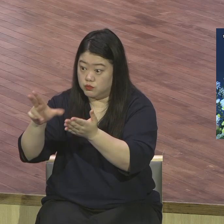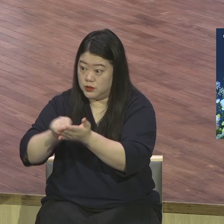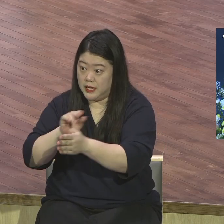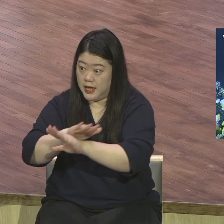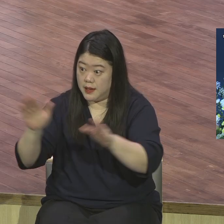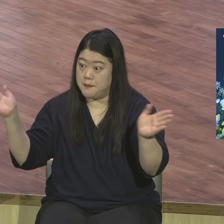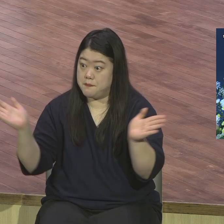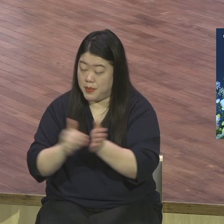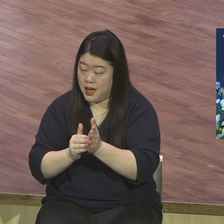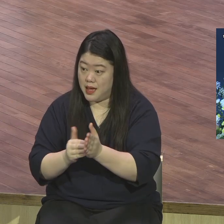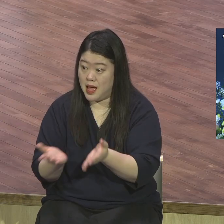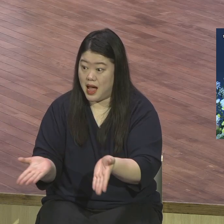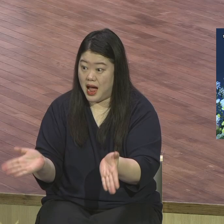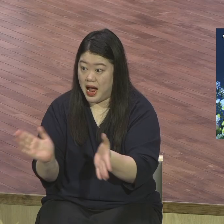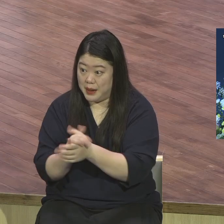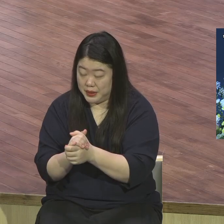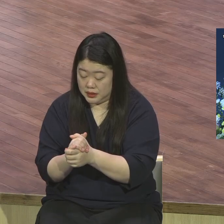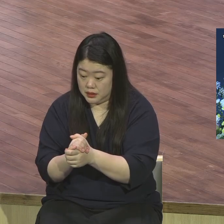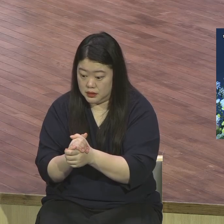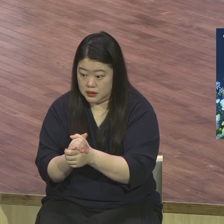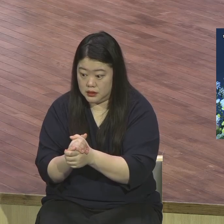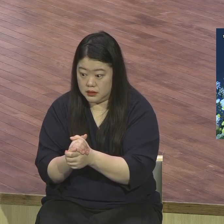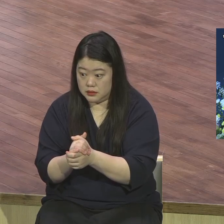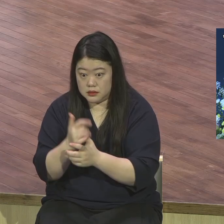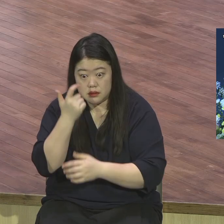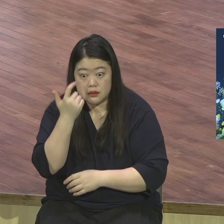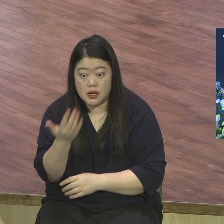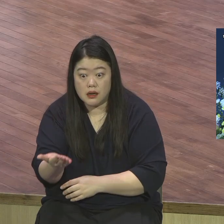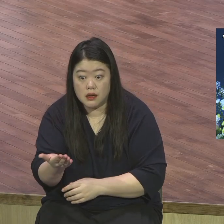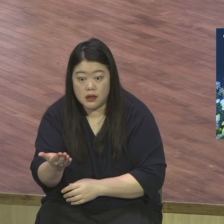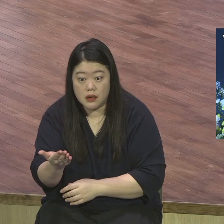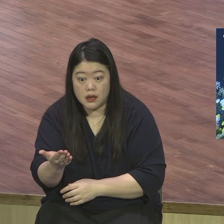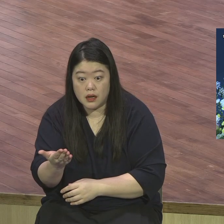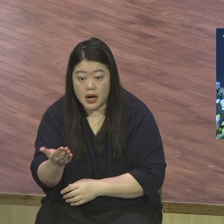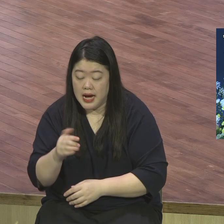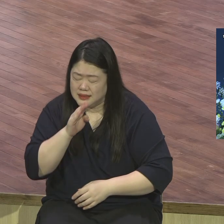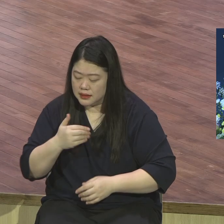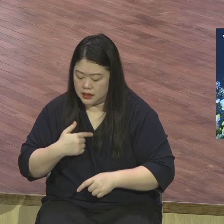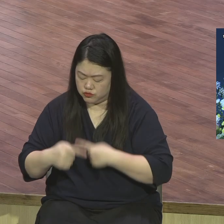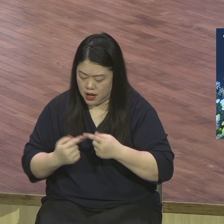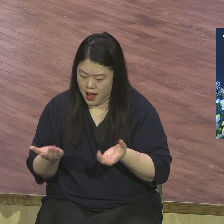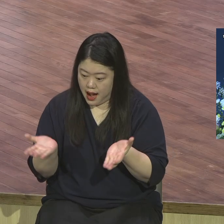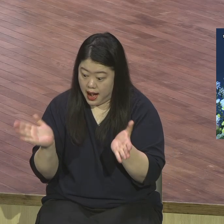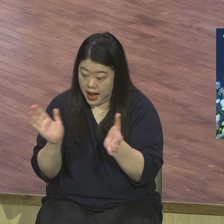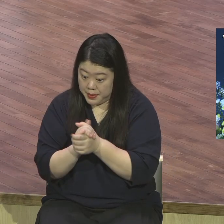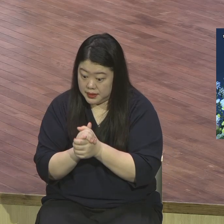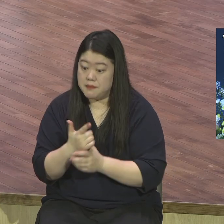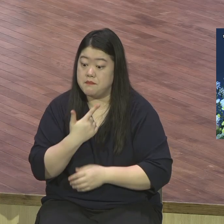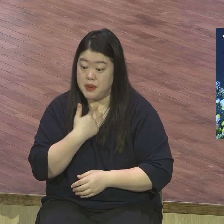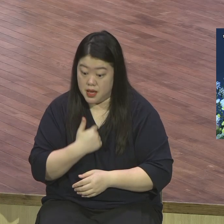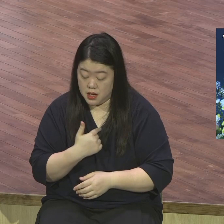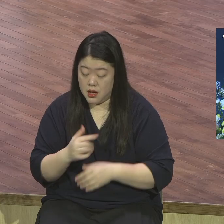예수 그리스도가 내 인생의 최고 우선순위가 되어 있느냐